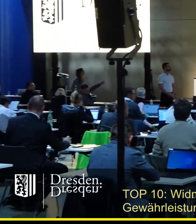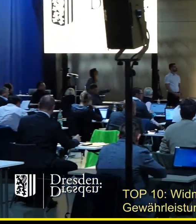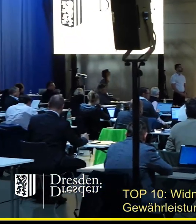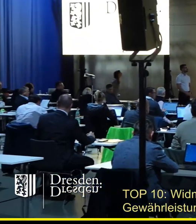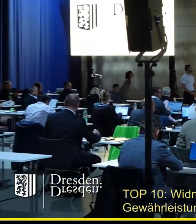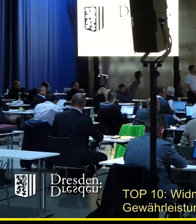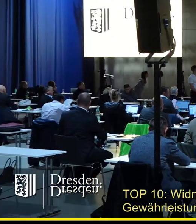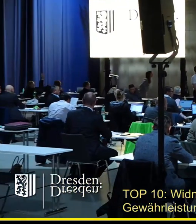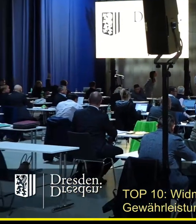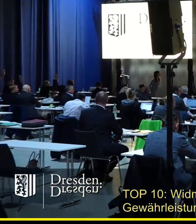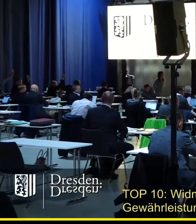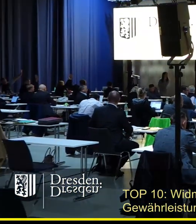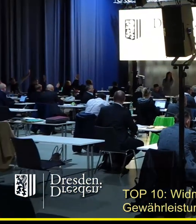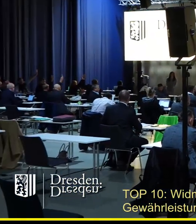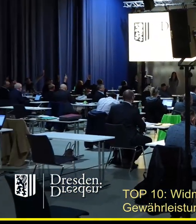Gegenstimmen?